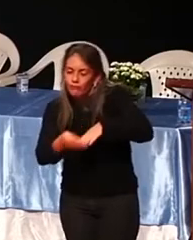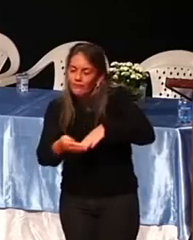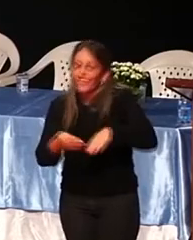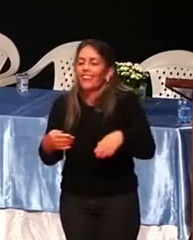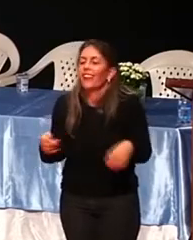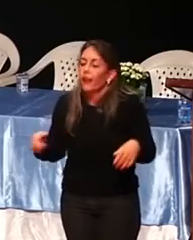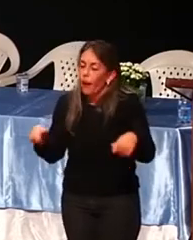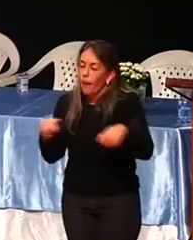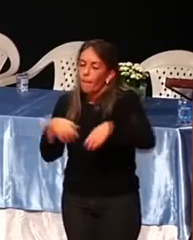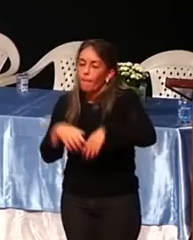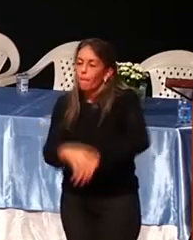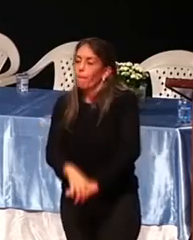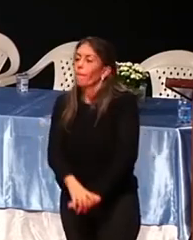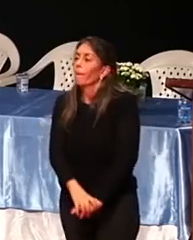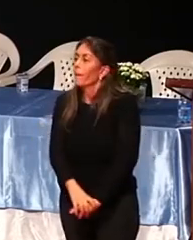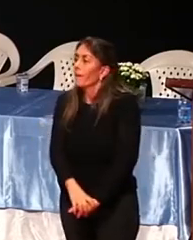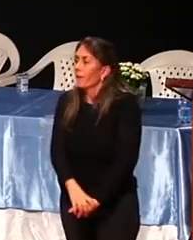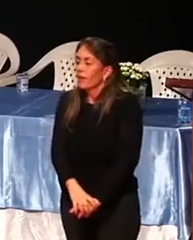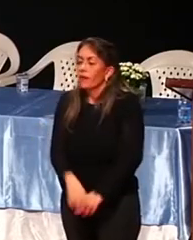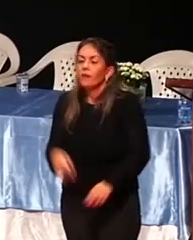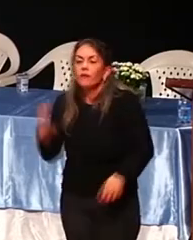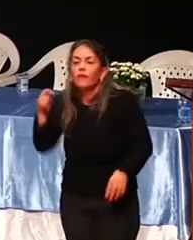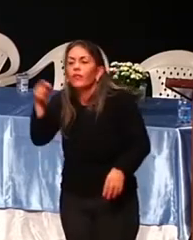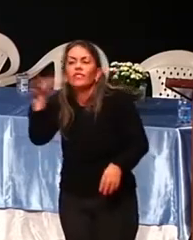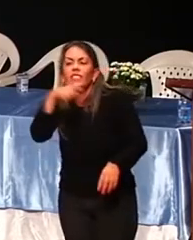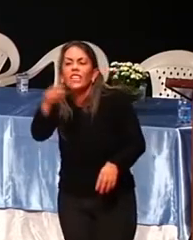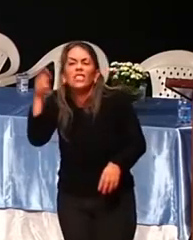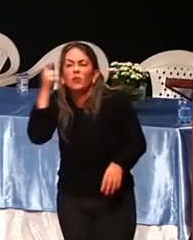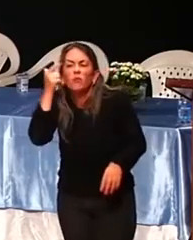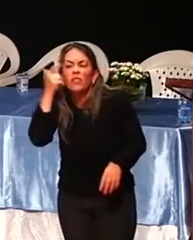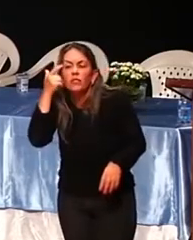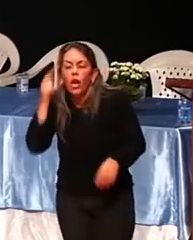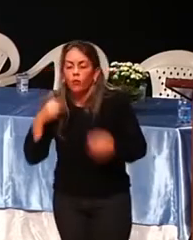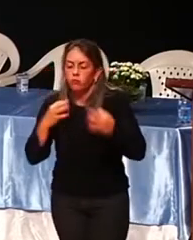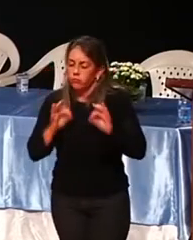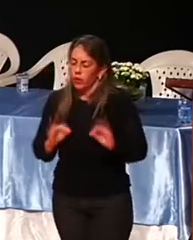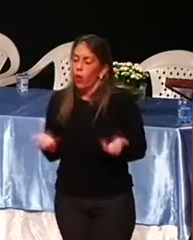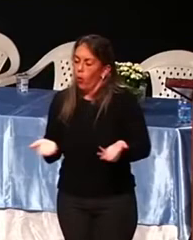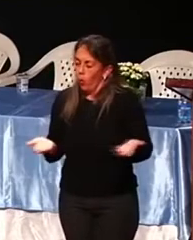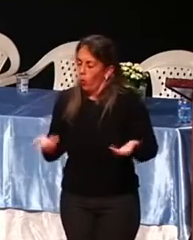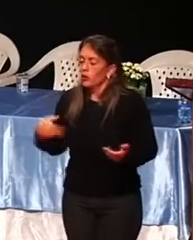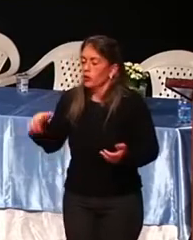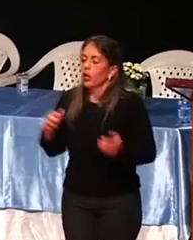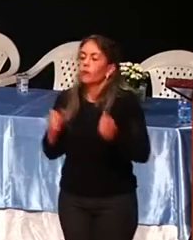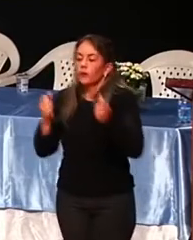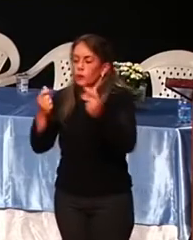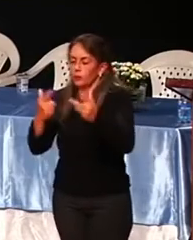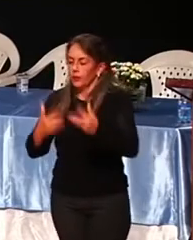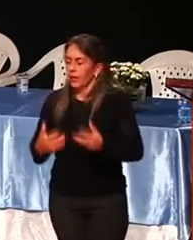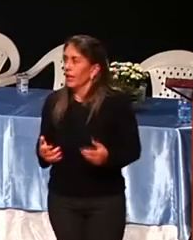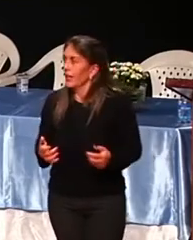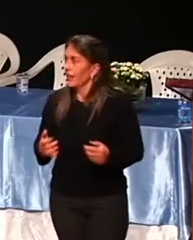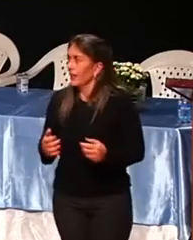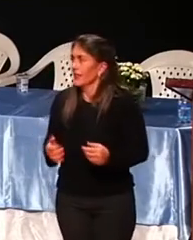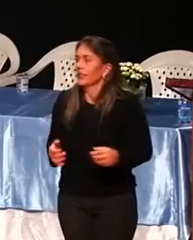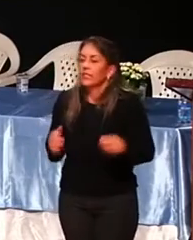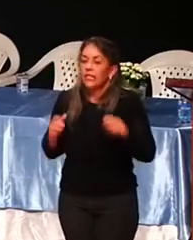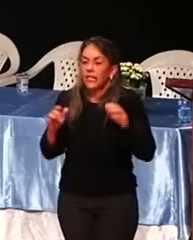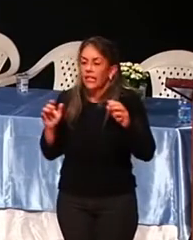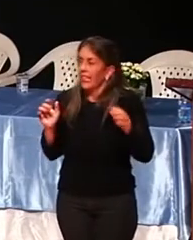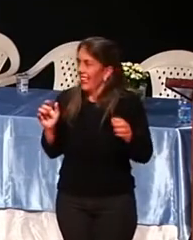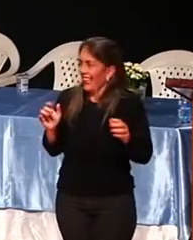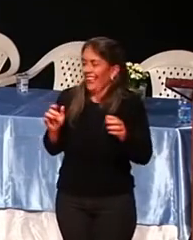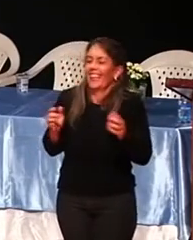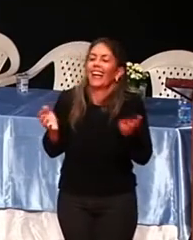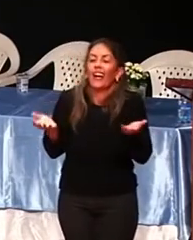Vocês já sabem que era ser uma palestra séria, aquela que fala assim, gente, nós vamos falar sobre neurociência, como que eu ia falar só termo técnico e